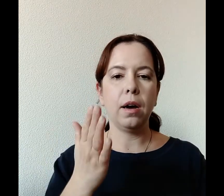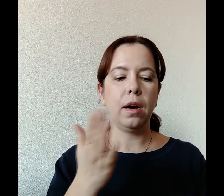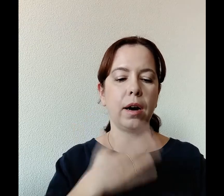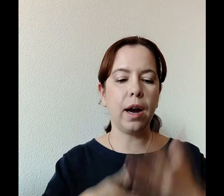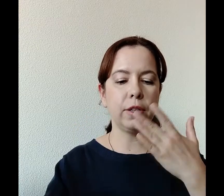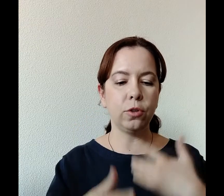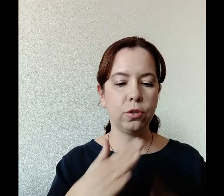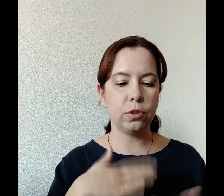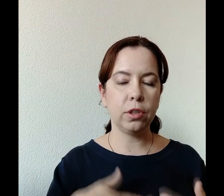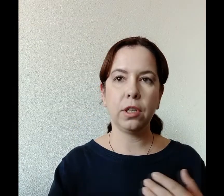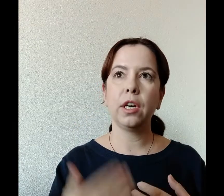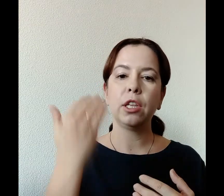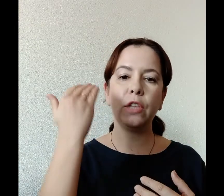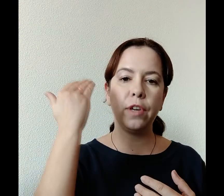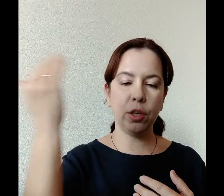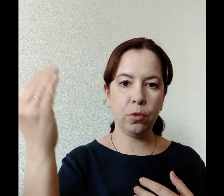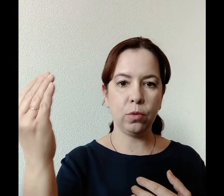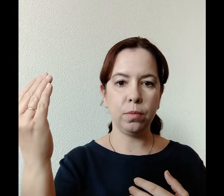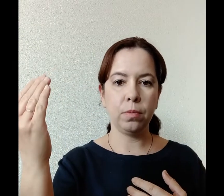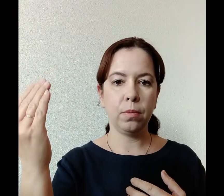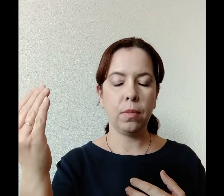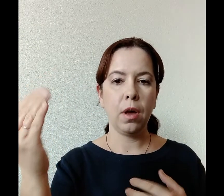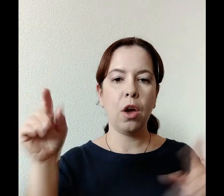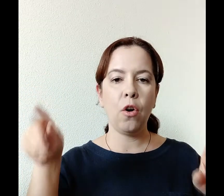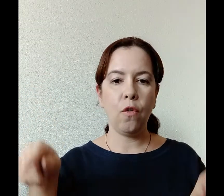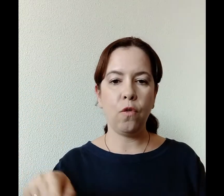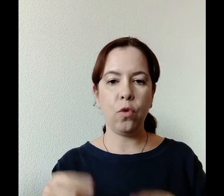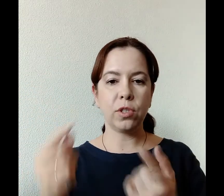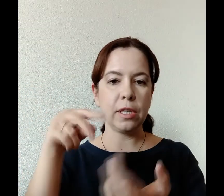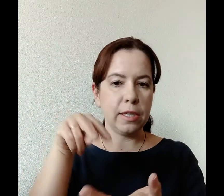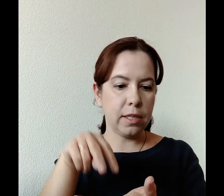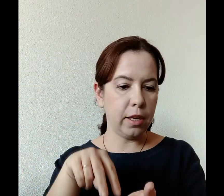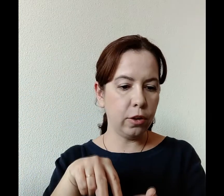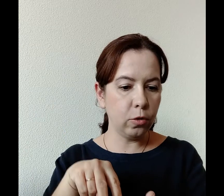Радуюсь Твоему воскресенью.